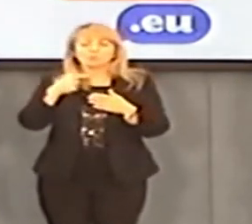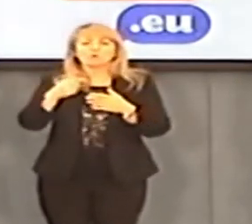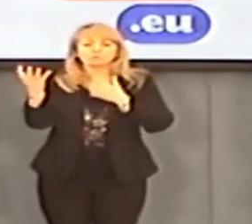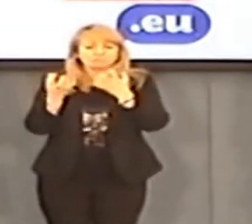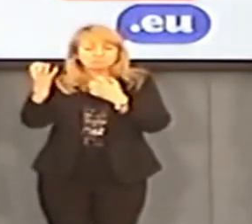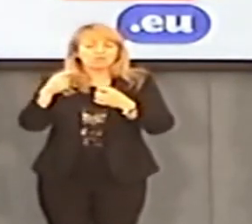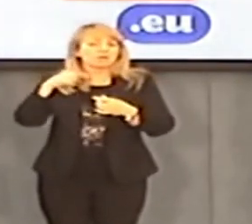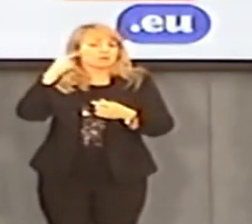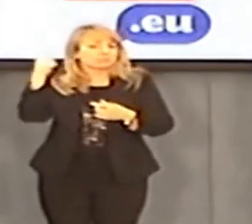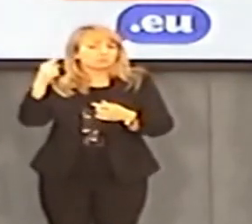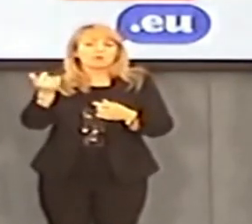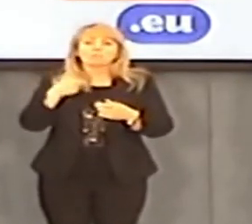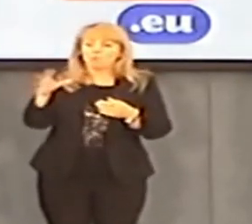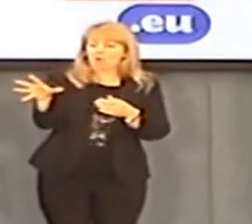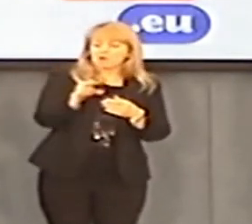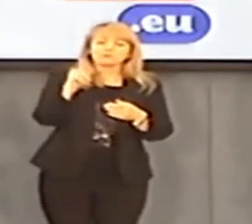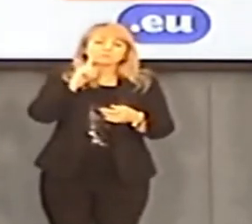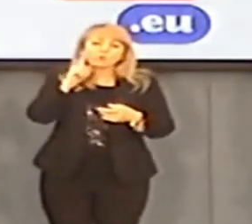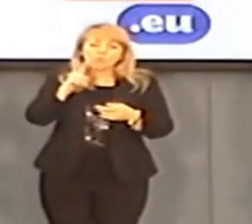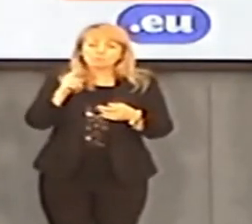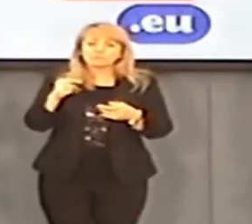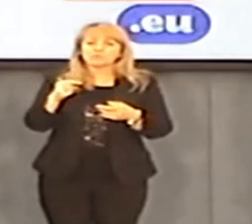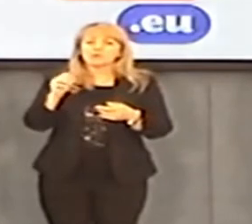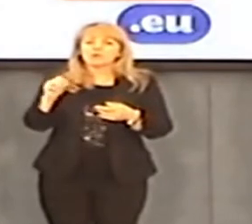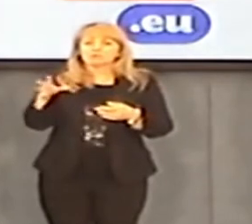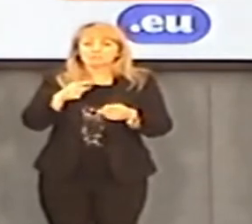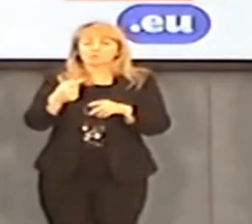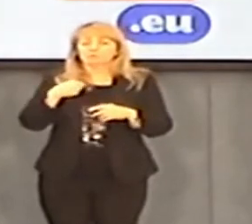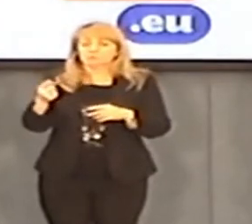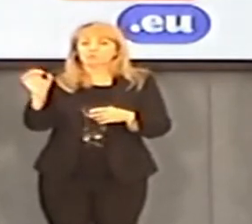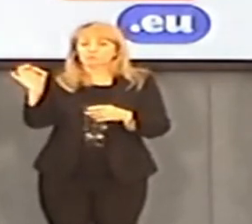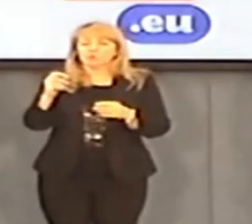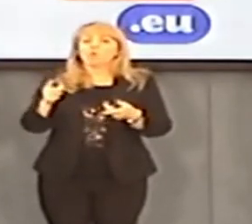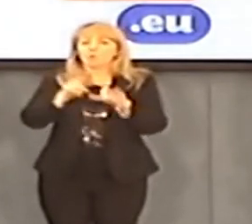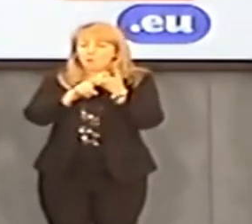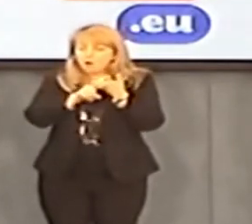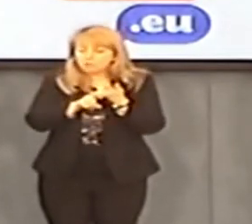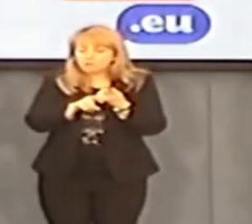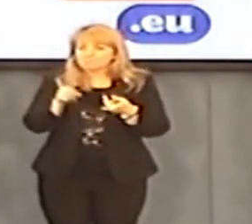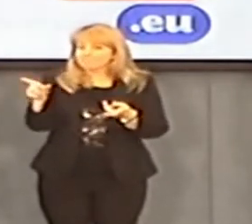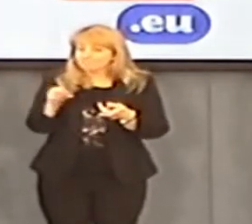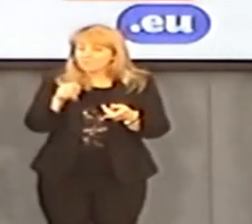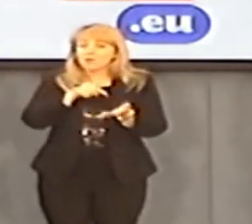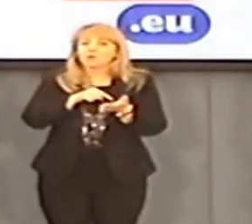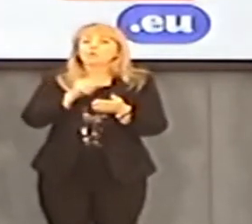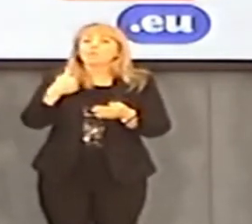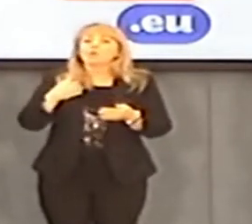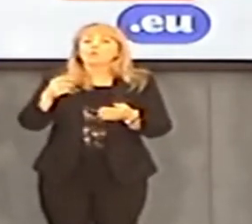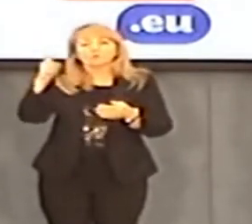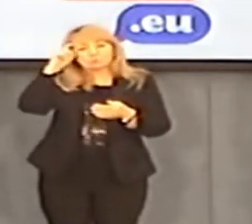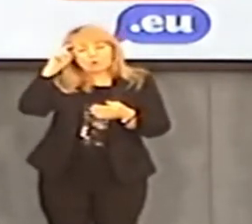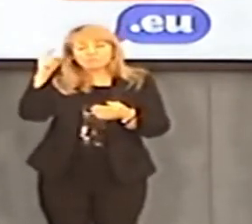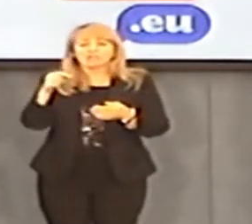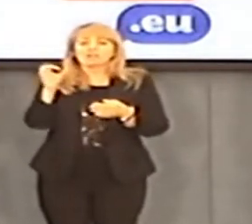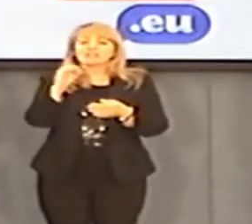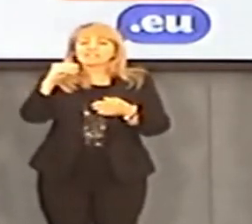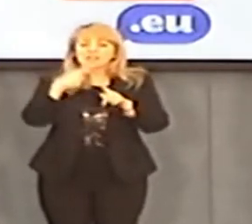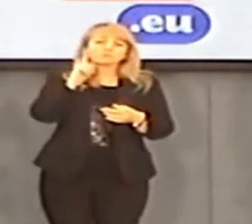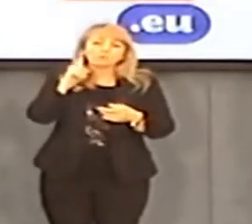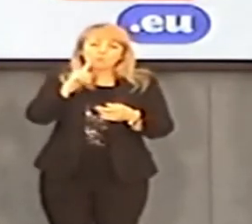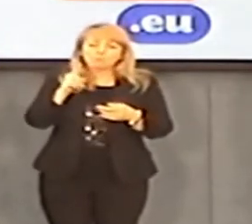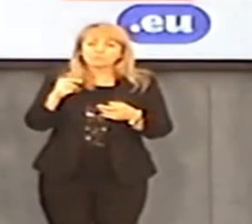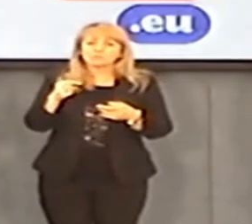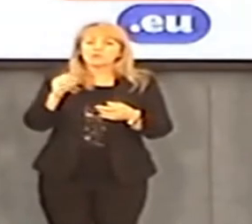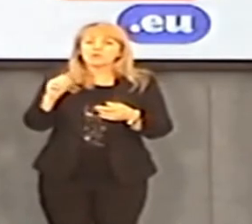słabość Wesołowskiego do alkoholu oraz zeznania chłopców, którzy przeżyli zbliżenia seksualne z arcybiskupem.